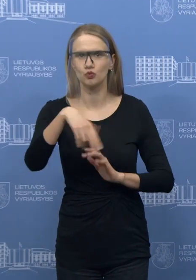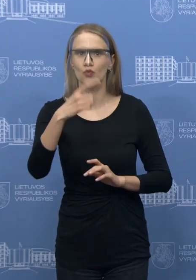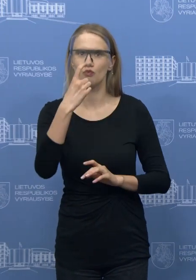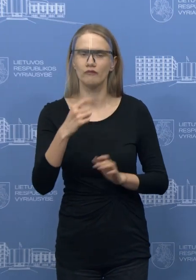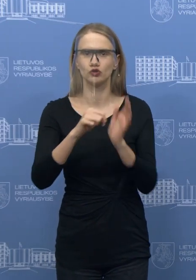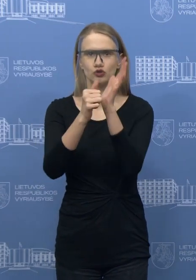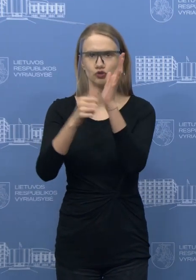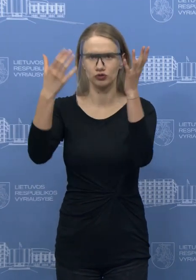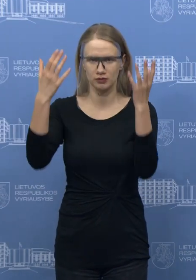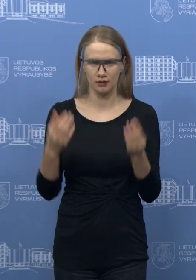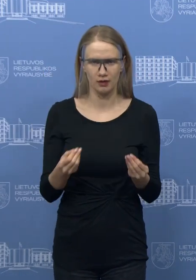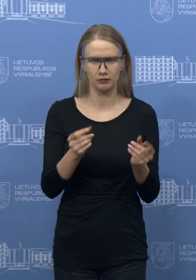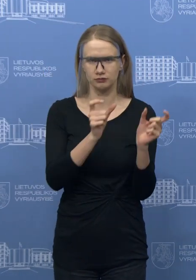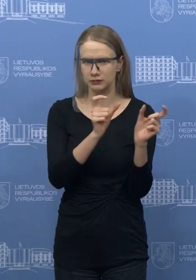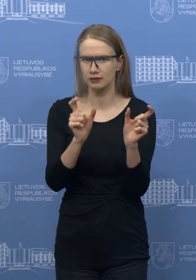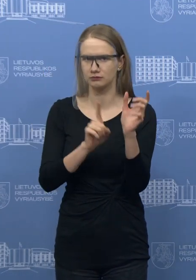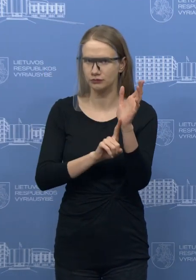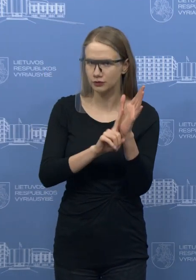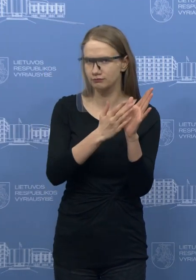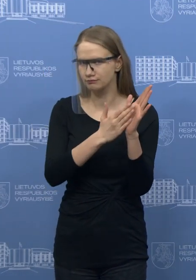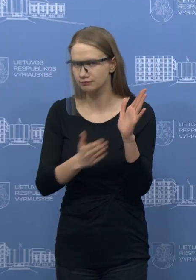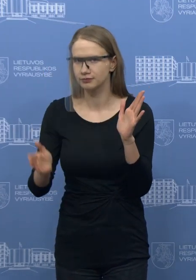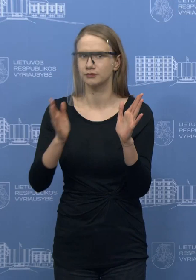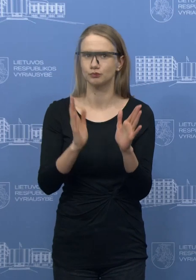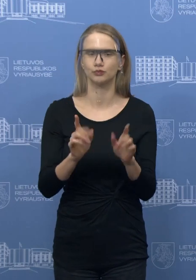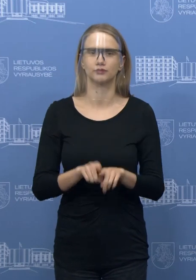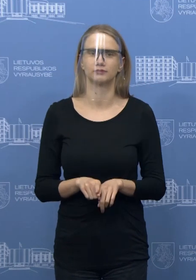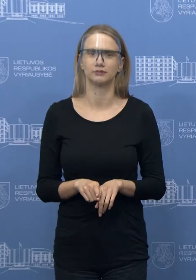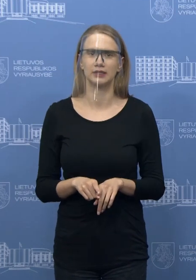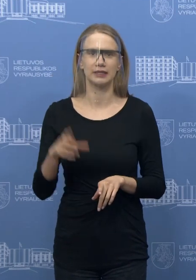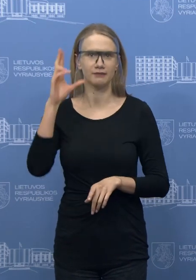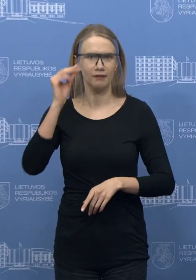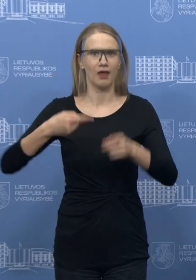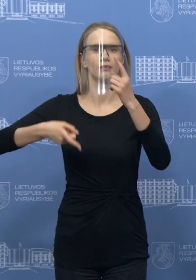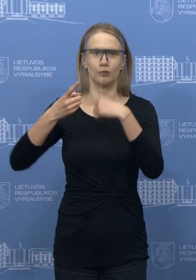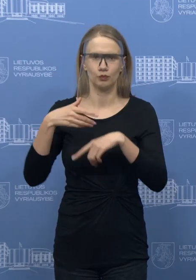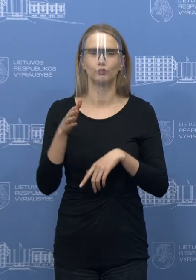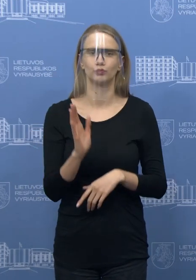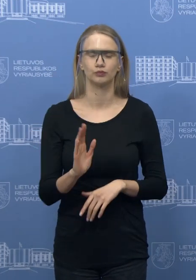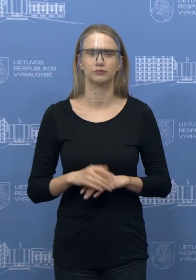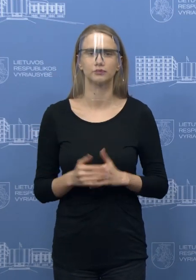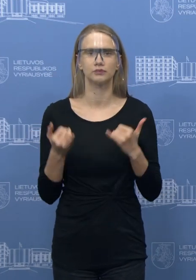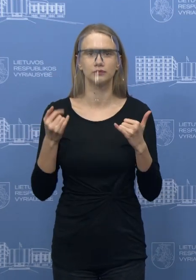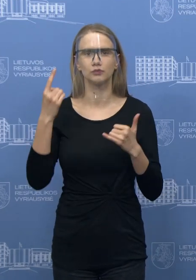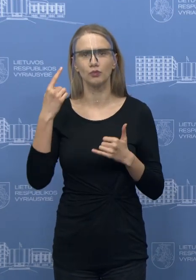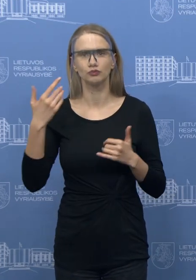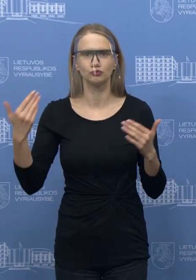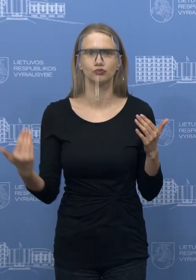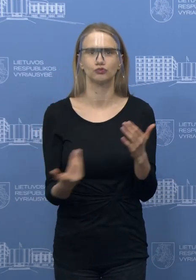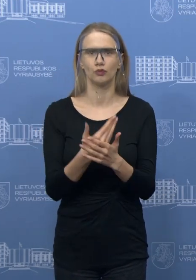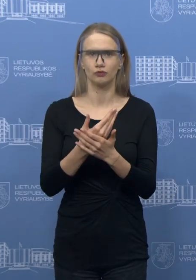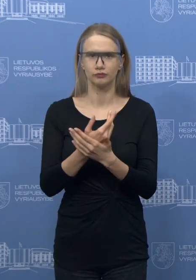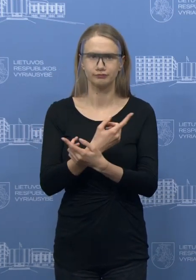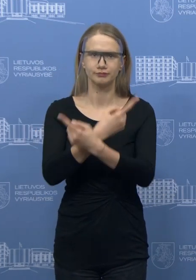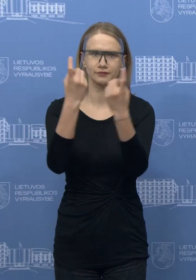karantino pradžios ir lengvinančios sąlygos galios atgalinė data. Tiesiog norisi dar kartą pakviesti visus